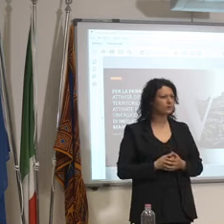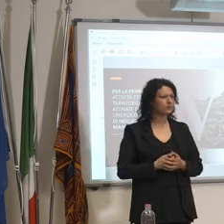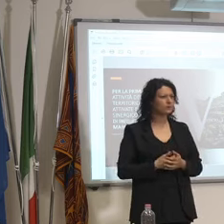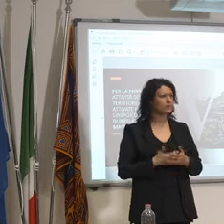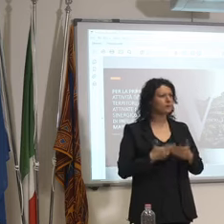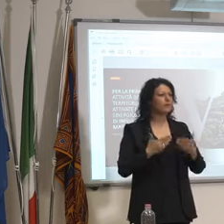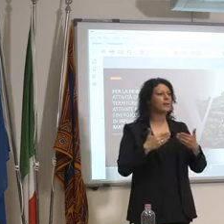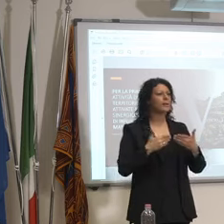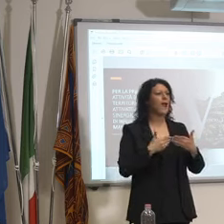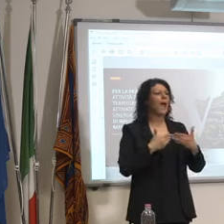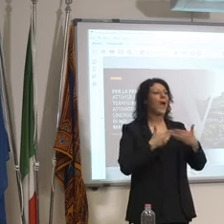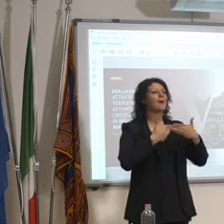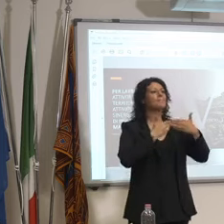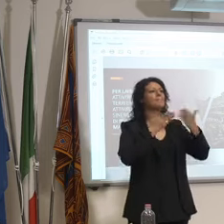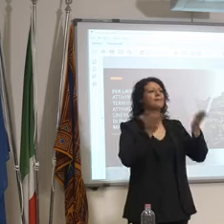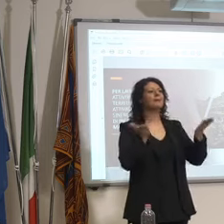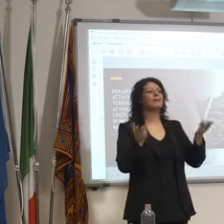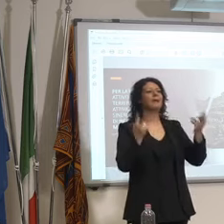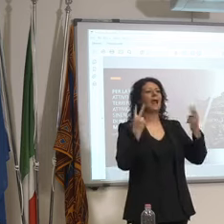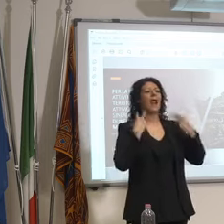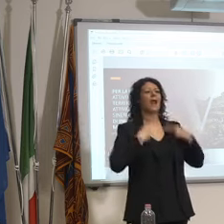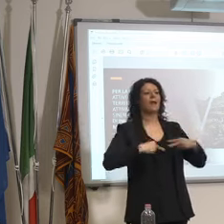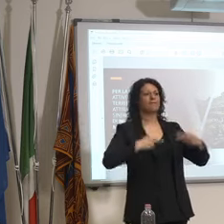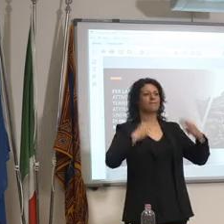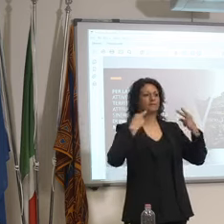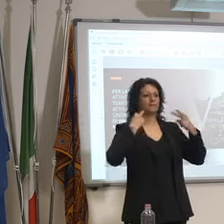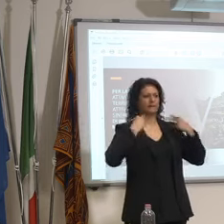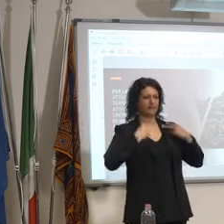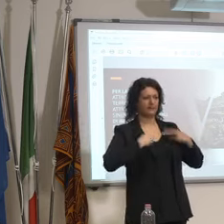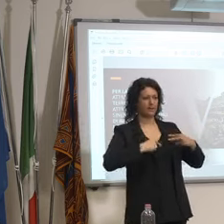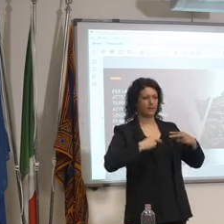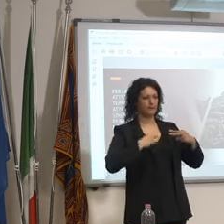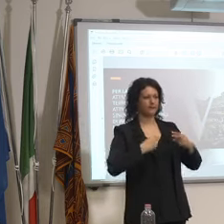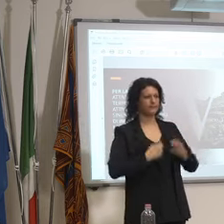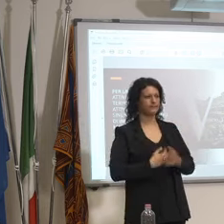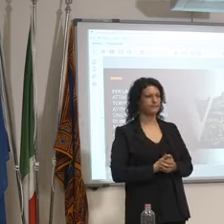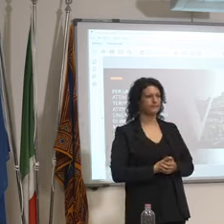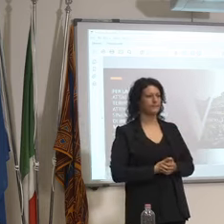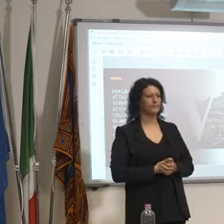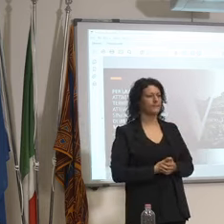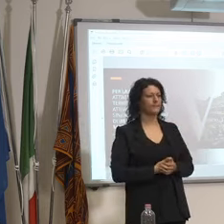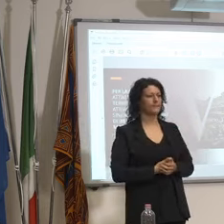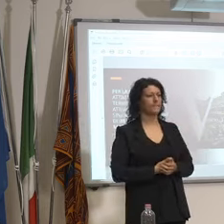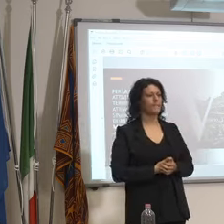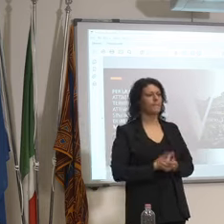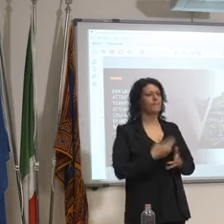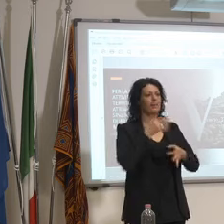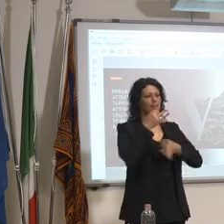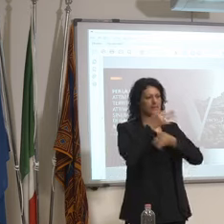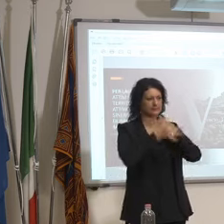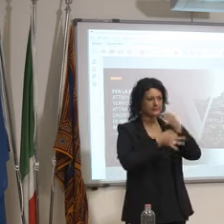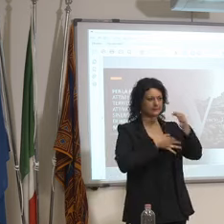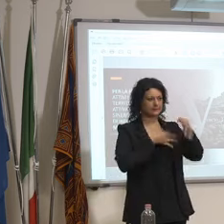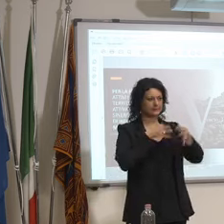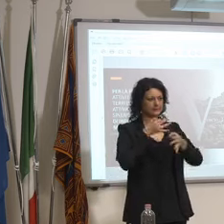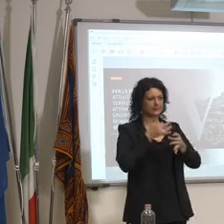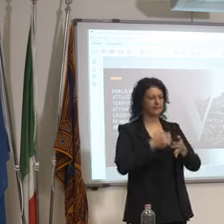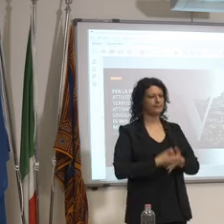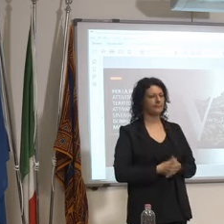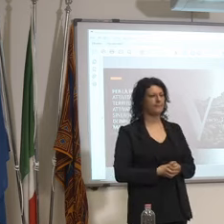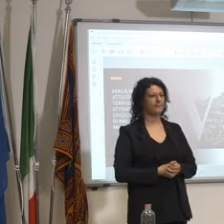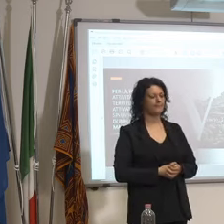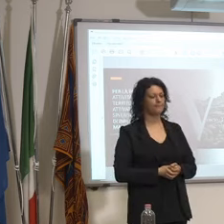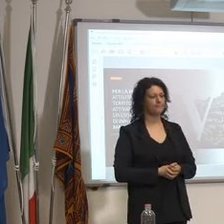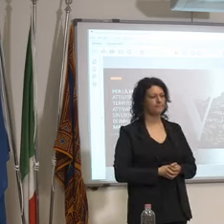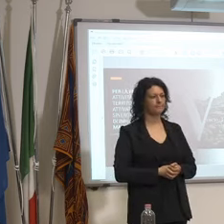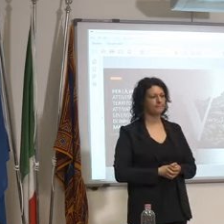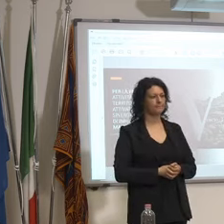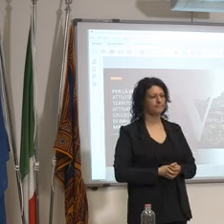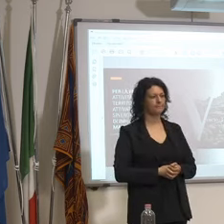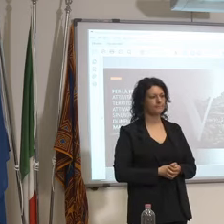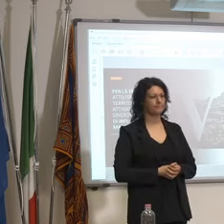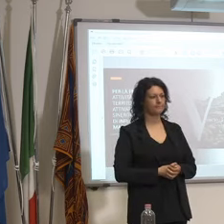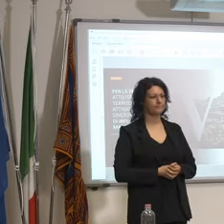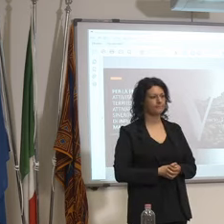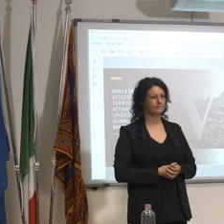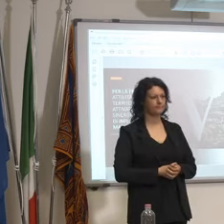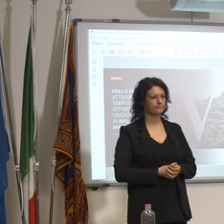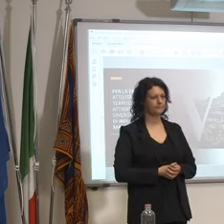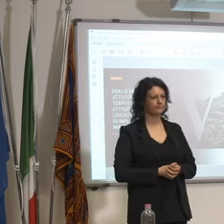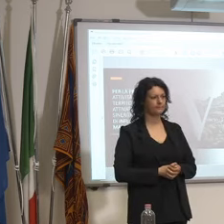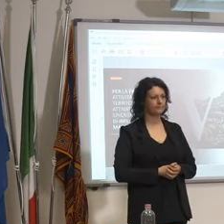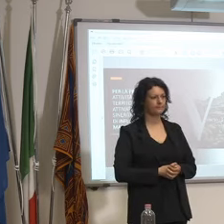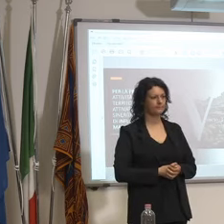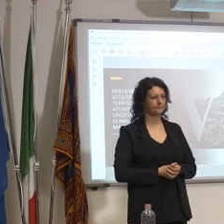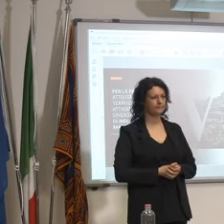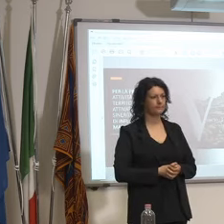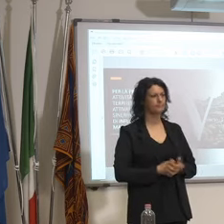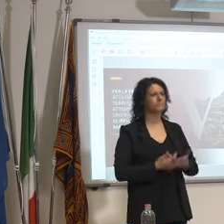entro nello specifico cioè quello che viene sostenuto allora prima di tutto c'è stato un plauso per la raccolta